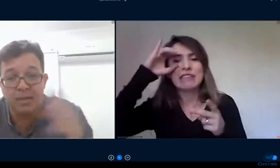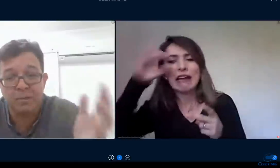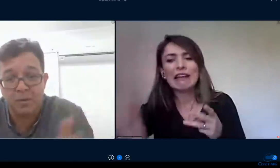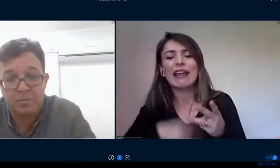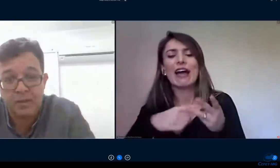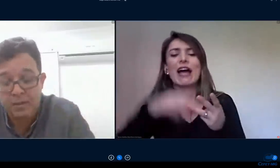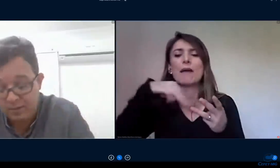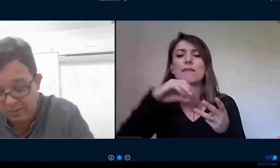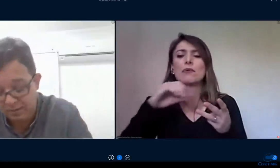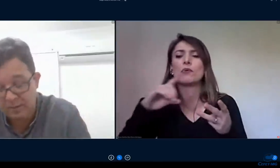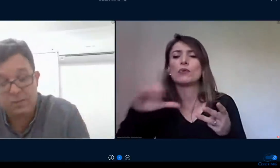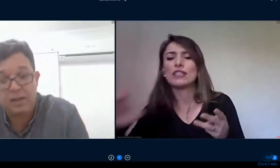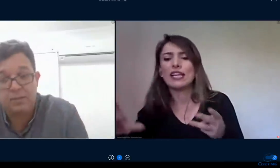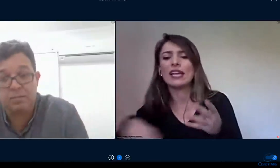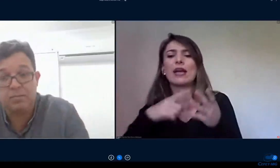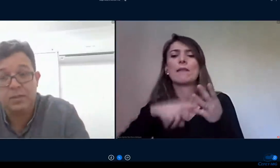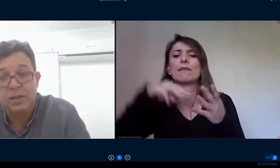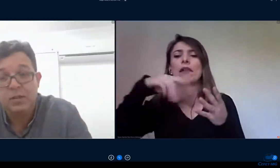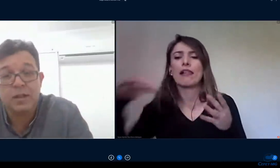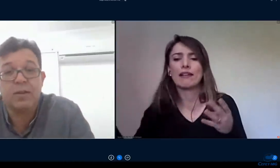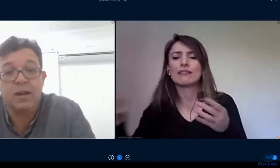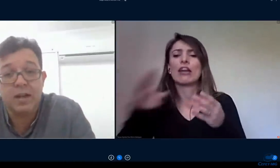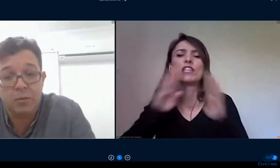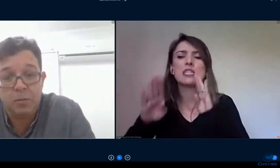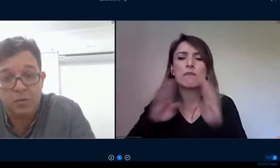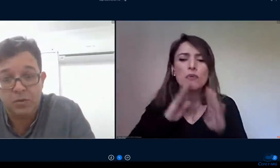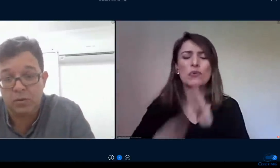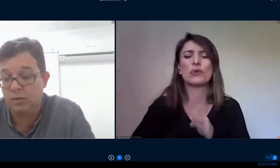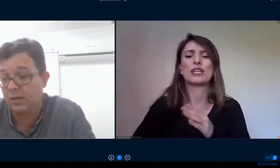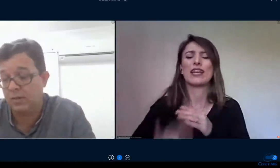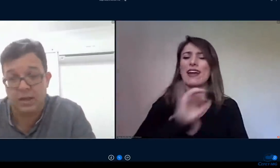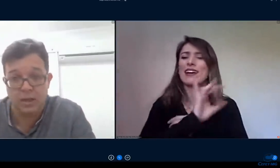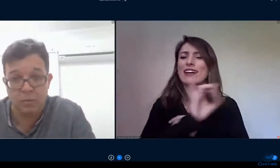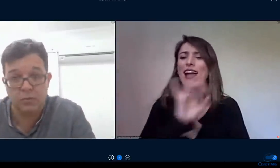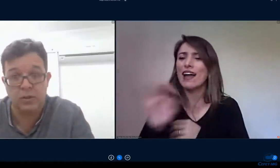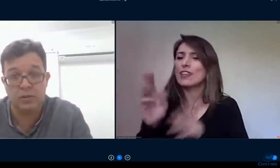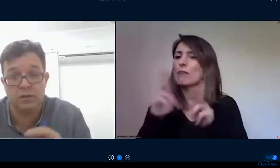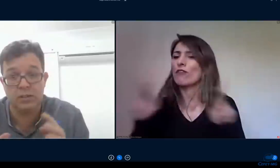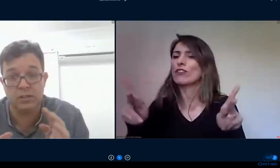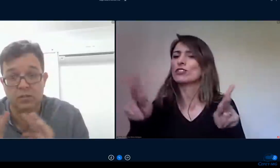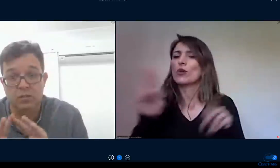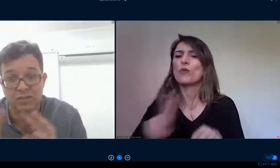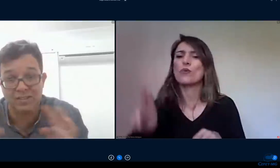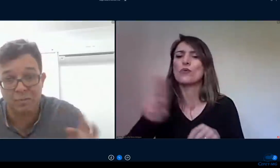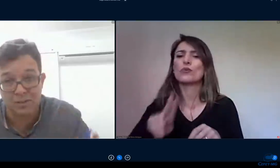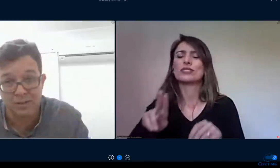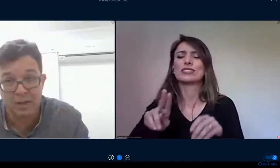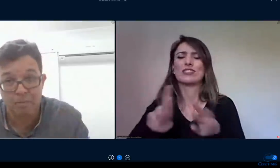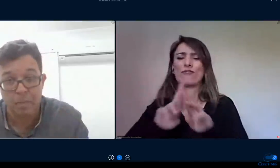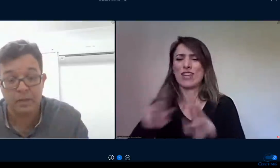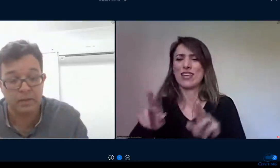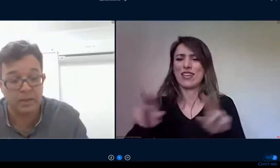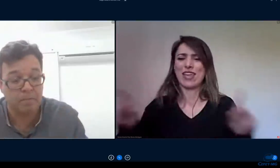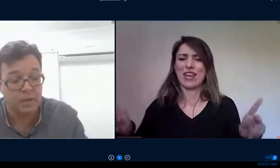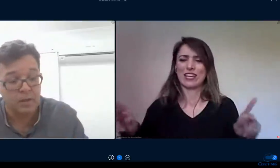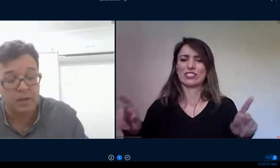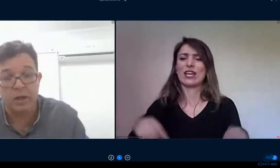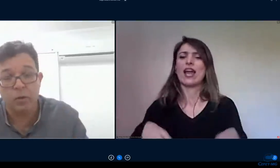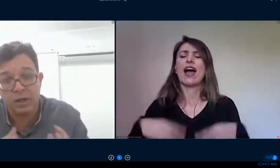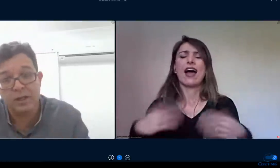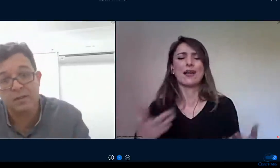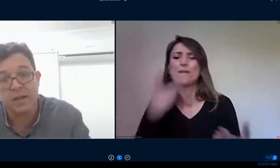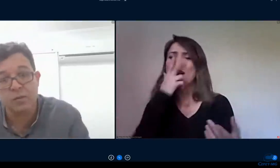um pandemônio e estava não estava claro para o professor não estava claro para o estudante então a gente resolveu sistematizar né